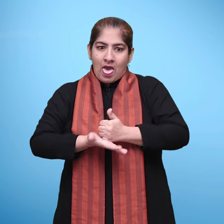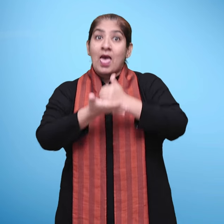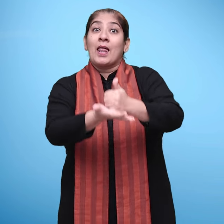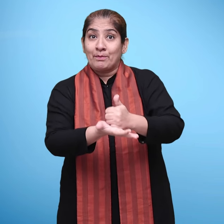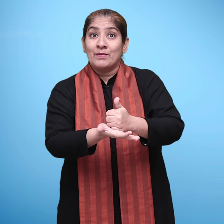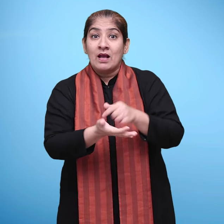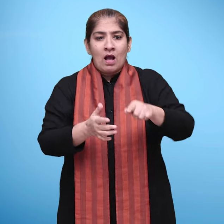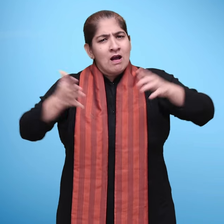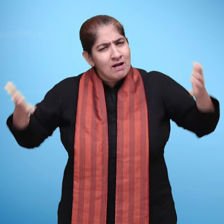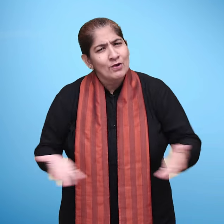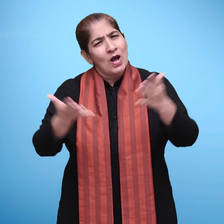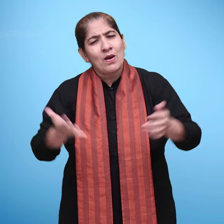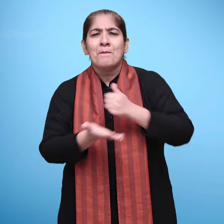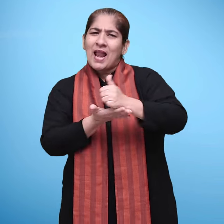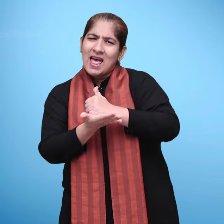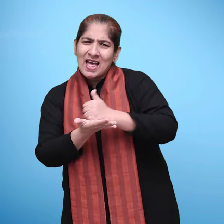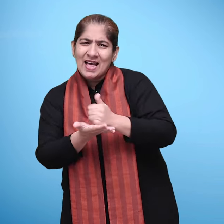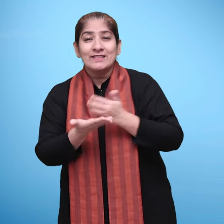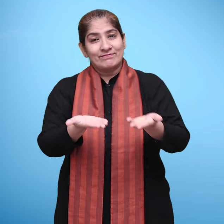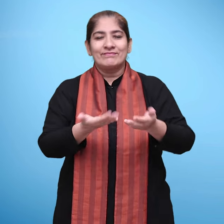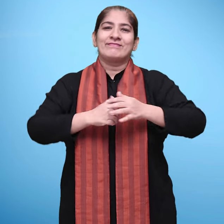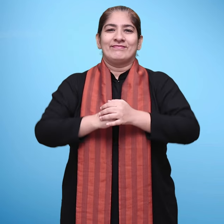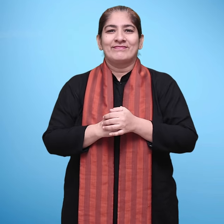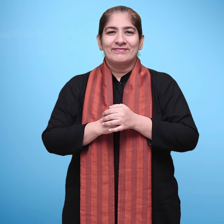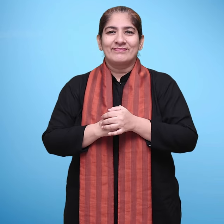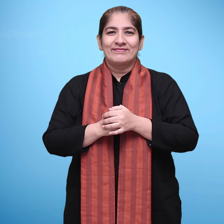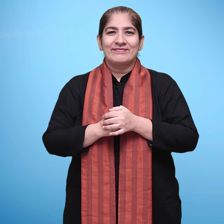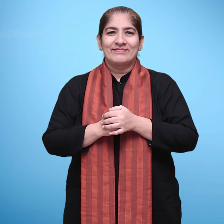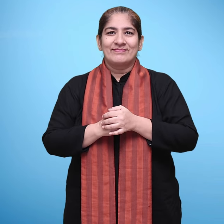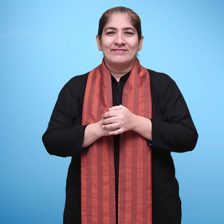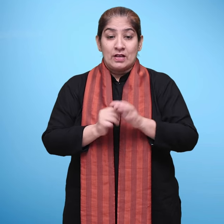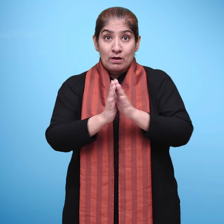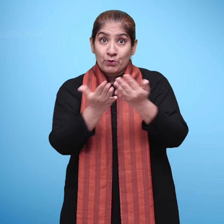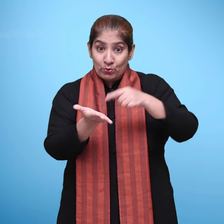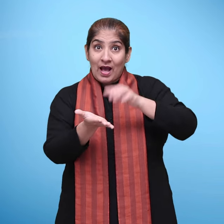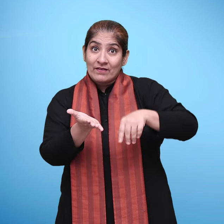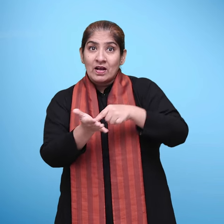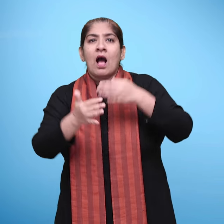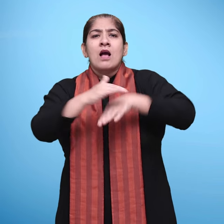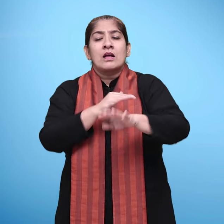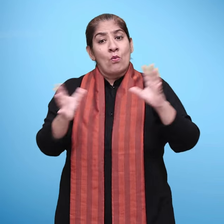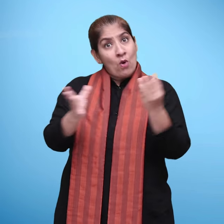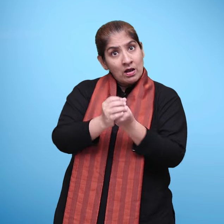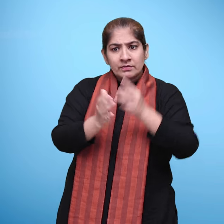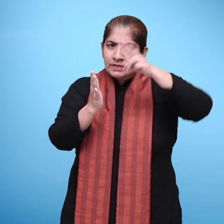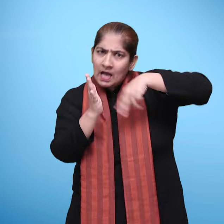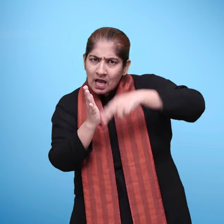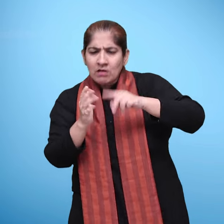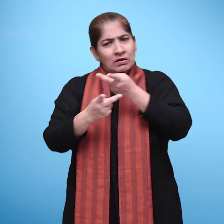उन्हें सार्थक अवसर अवश्य दें और उनका उत्साह वर्धन करें इस पुस्तक में मिलकर पढ़िये में कई अवसर